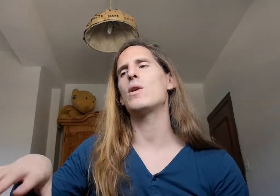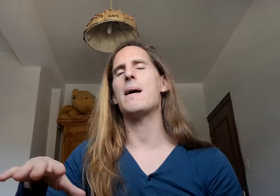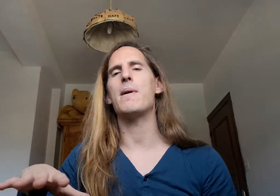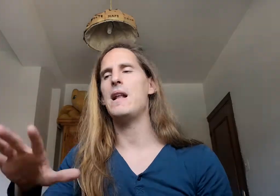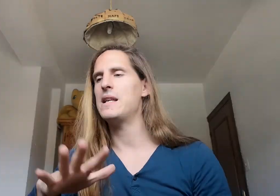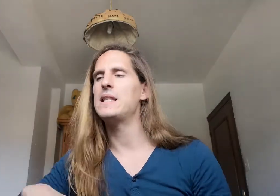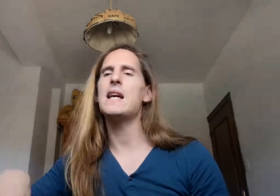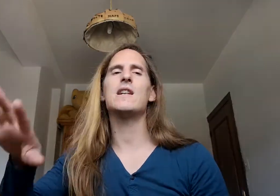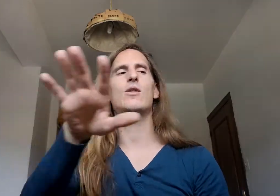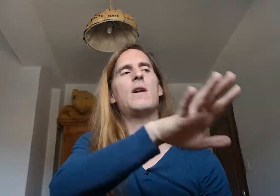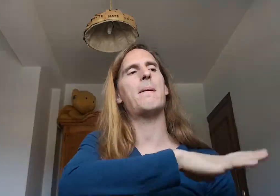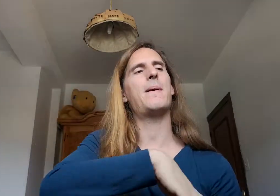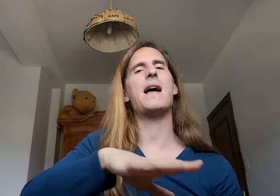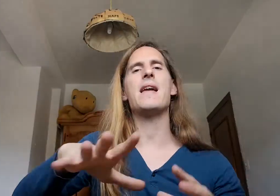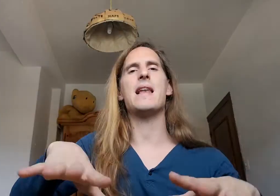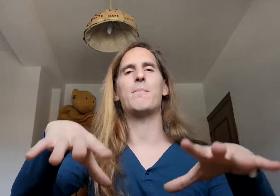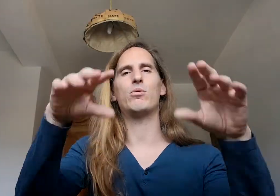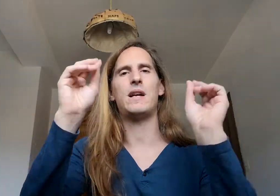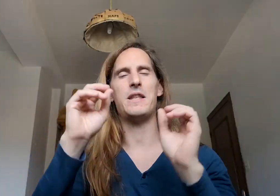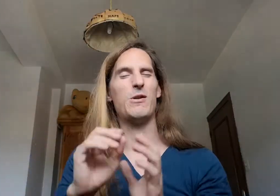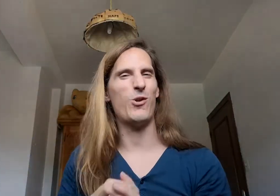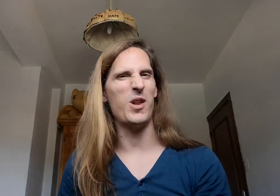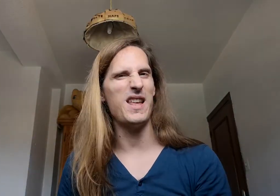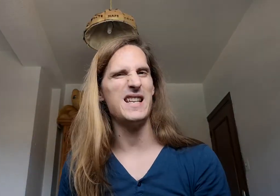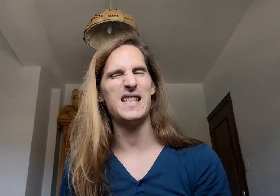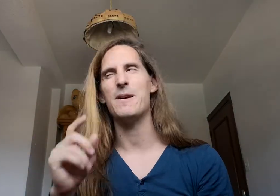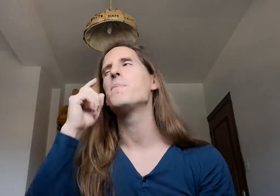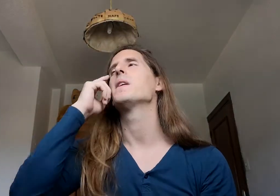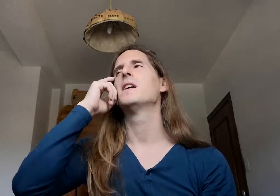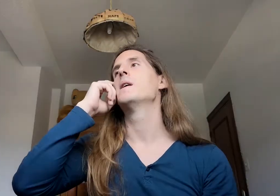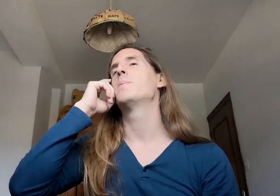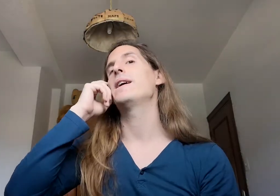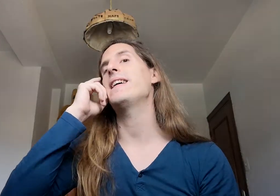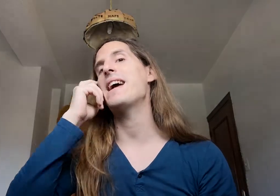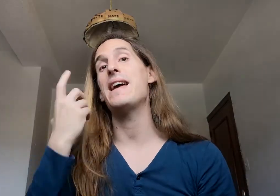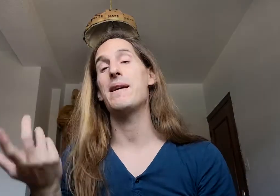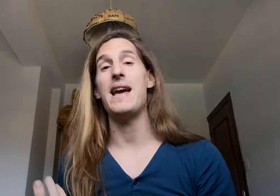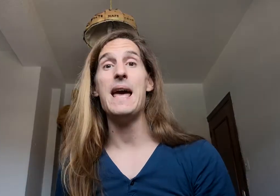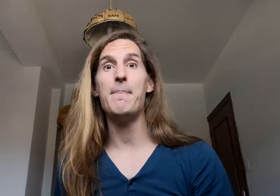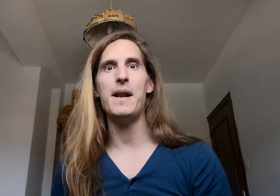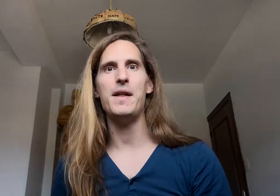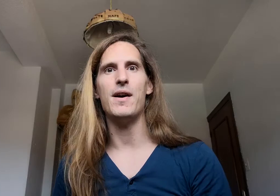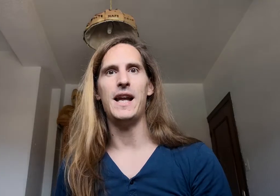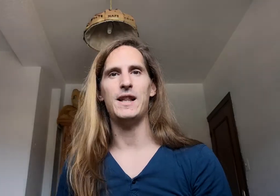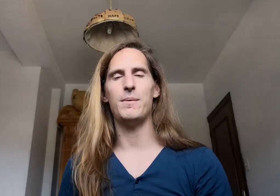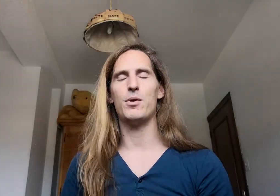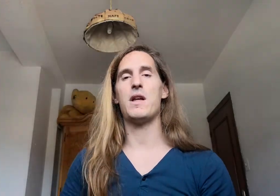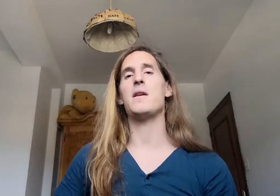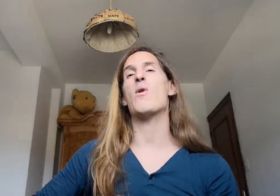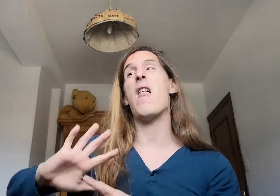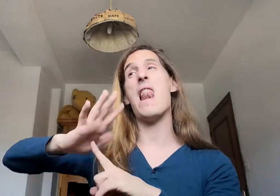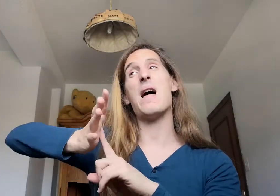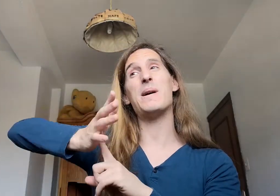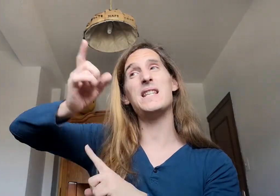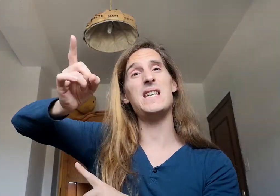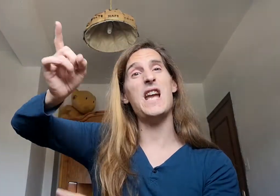La playa y las montañas ¿Acordáis de ese? Pues Es parecido a este Porque decimos La mancha allí